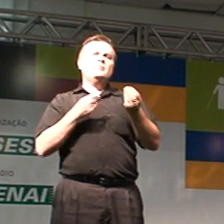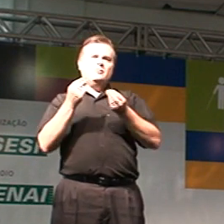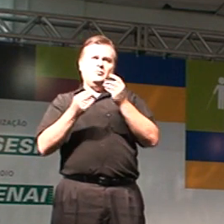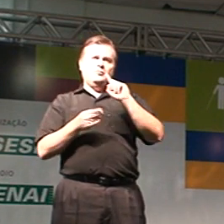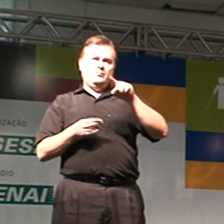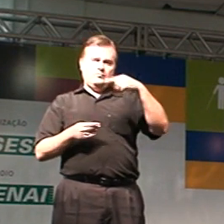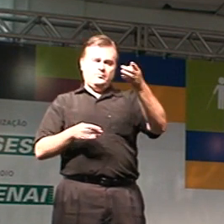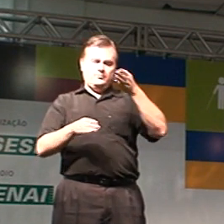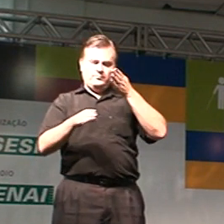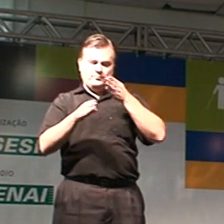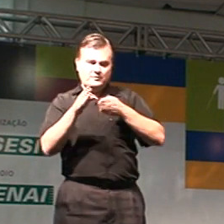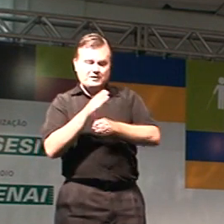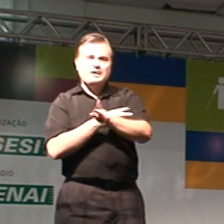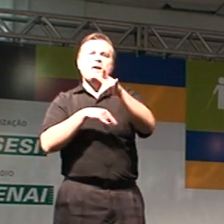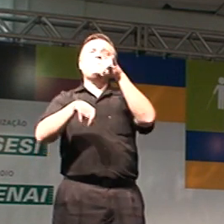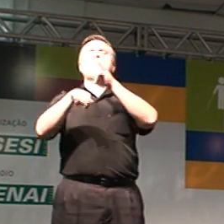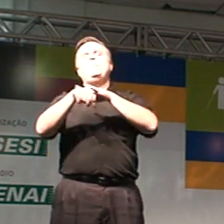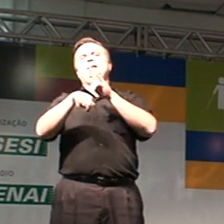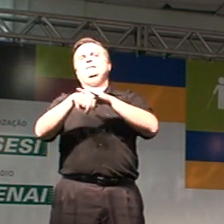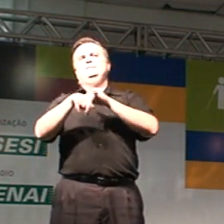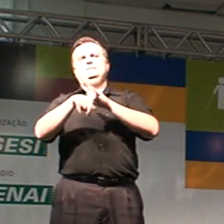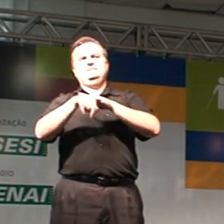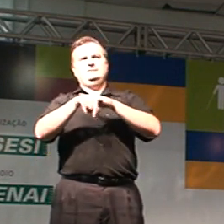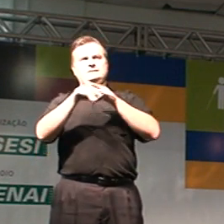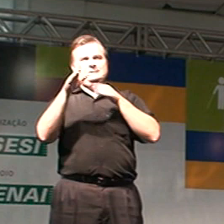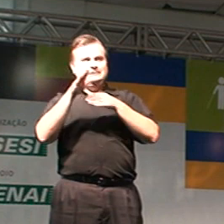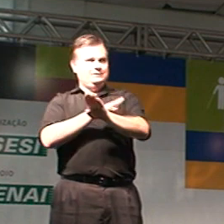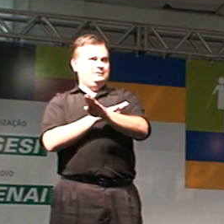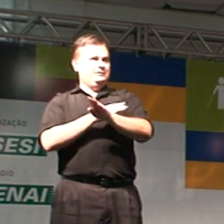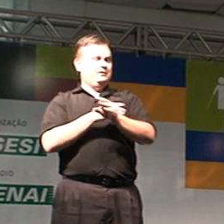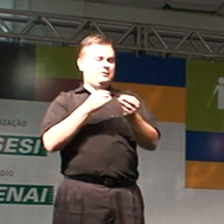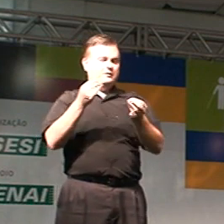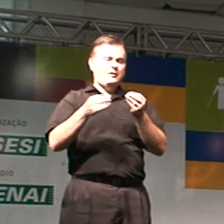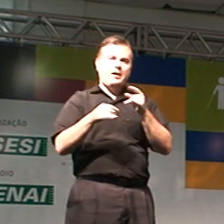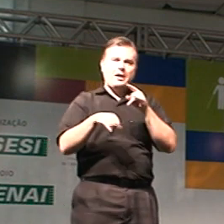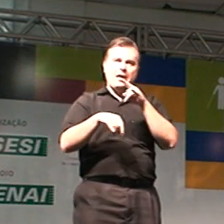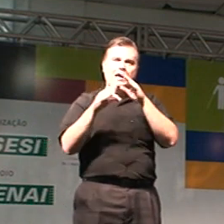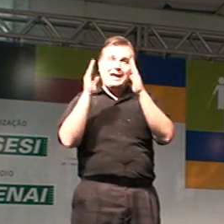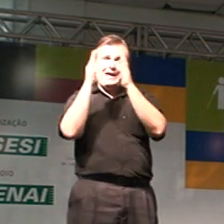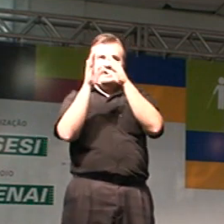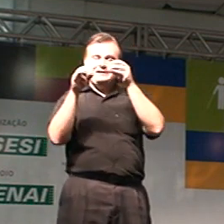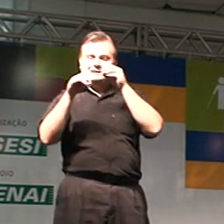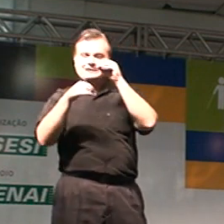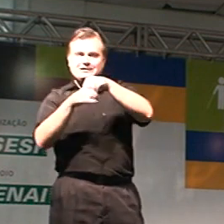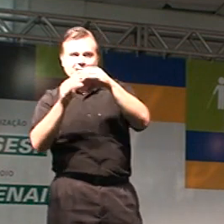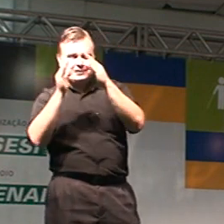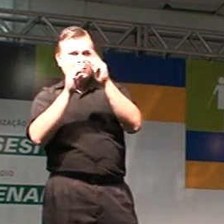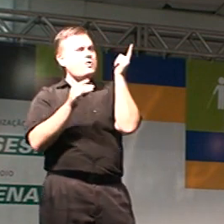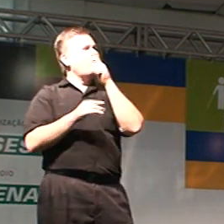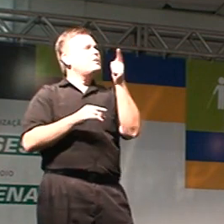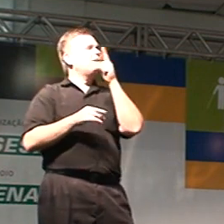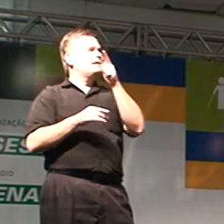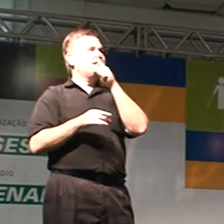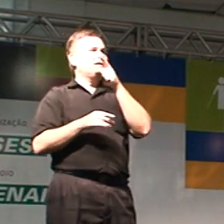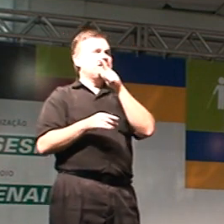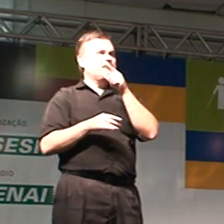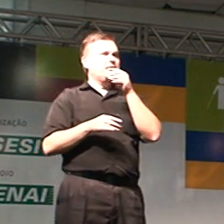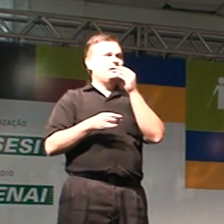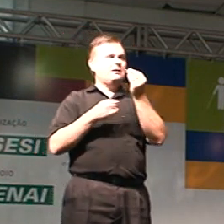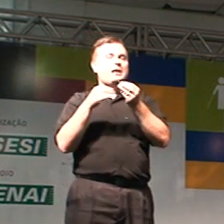entrar no banheiro, entrar no no acessar, aos pontos da casa, quem é que conseguiria,